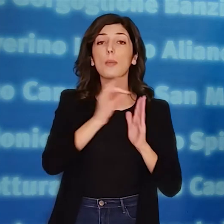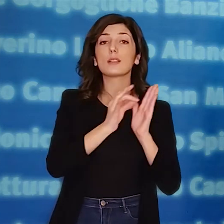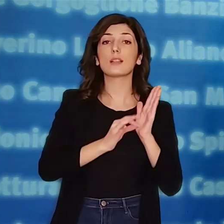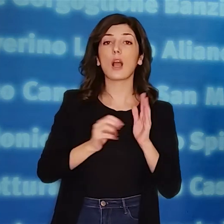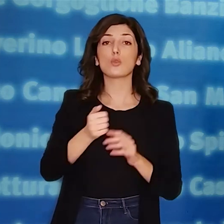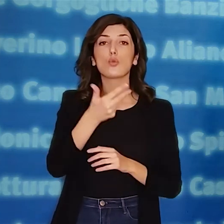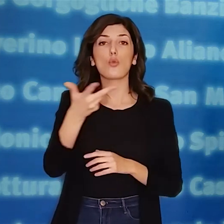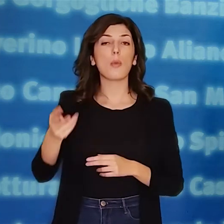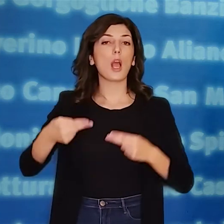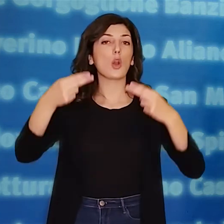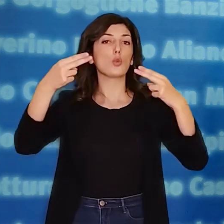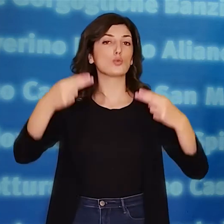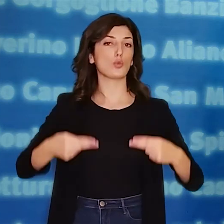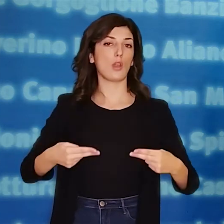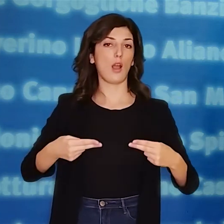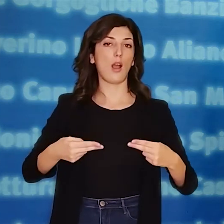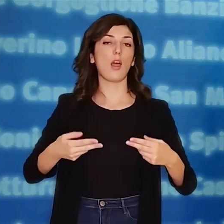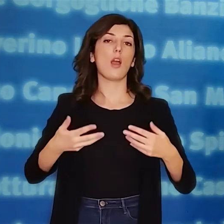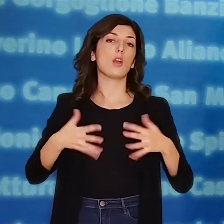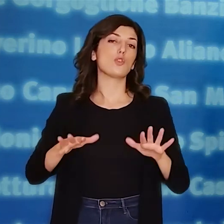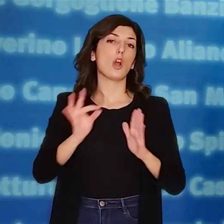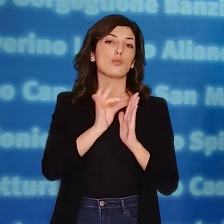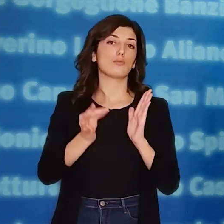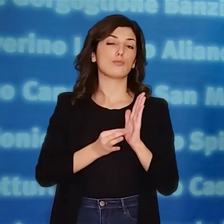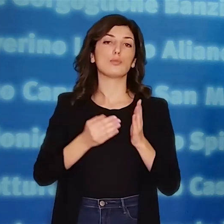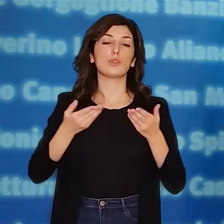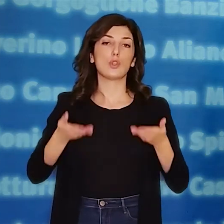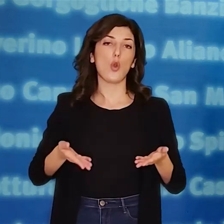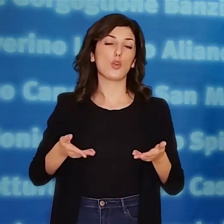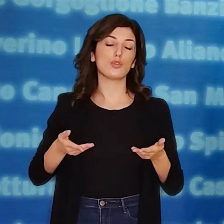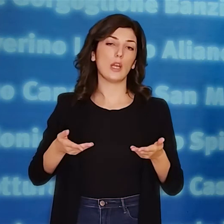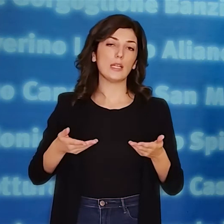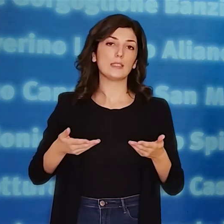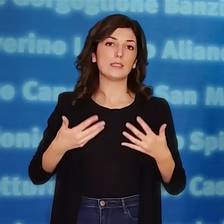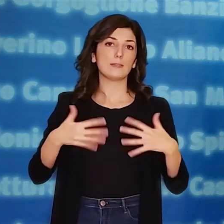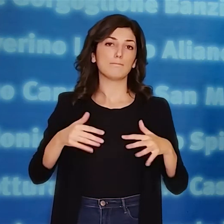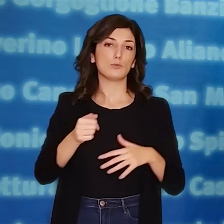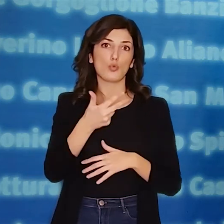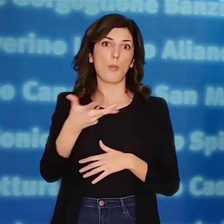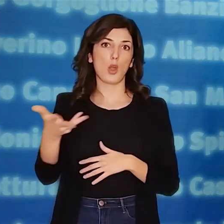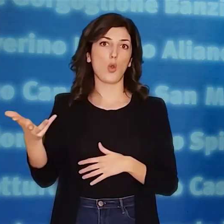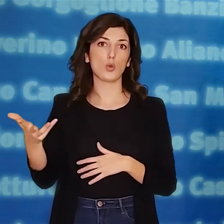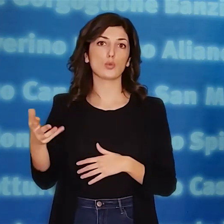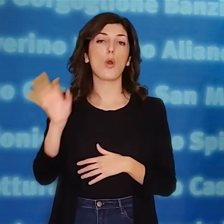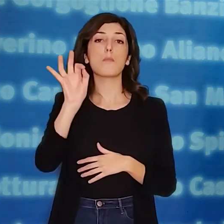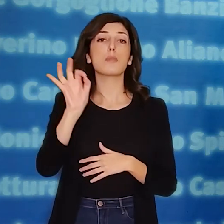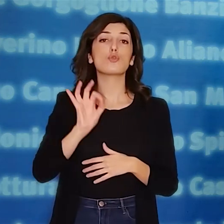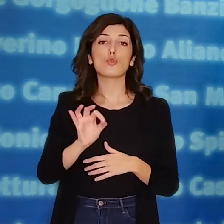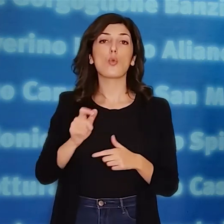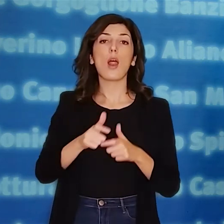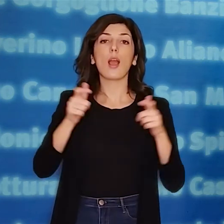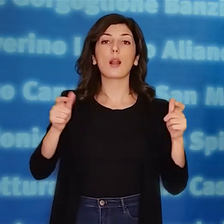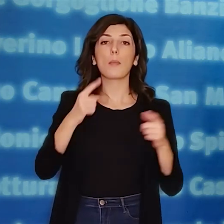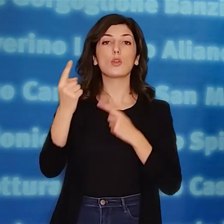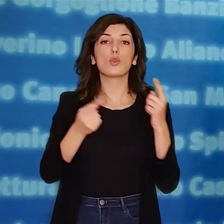dato numerico totale alla data odierna rimane sempre elevato. La percentuale